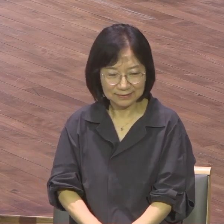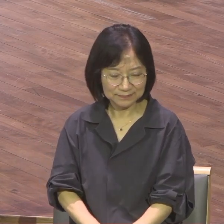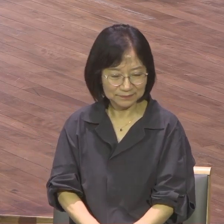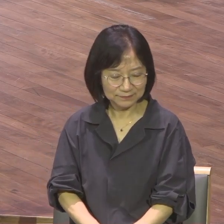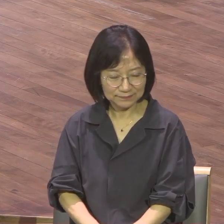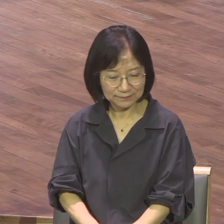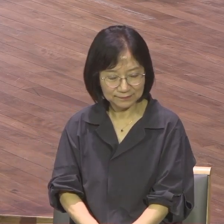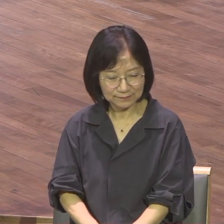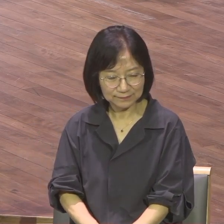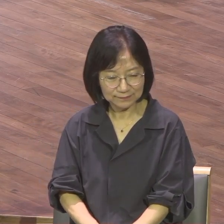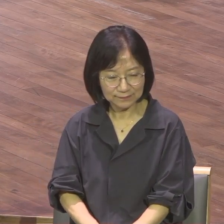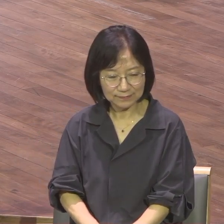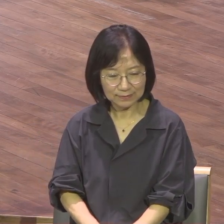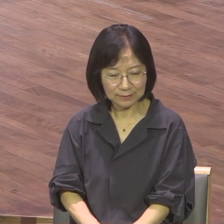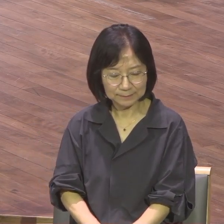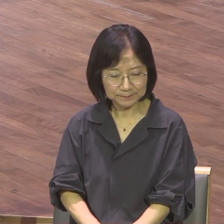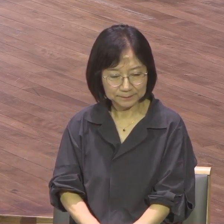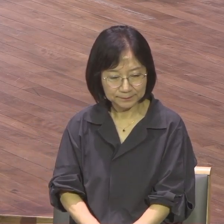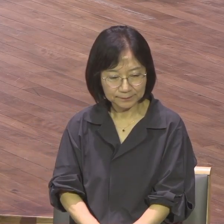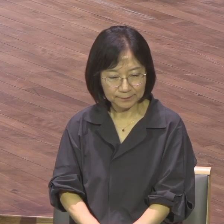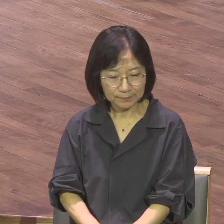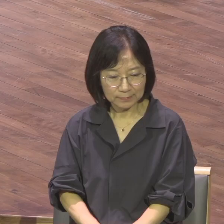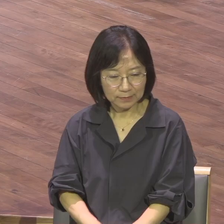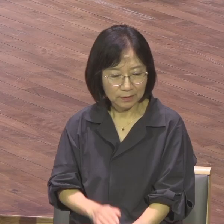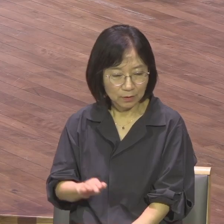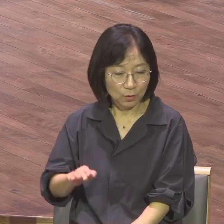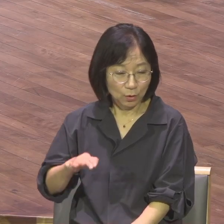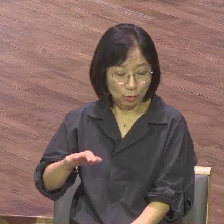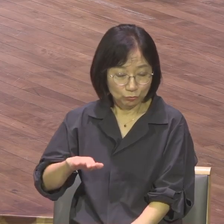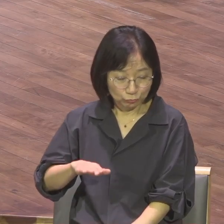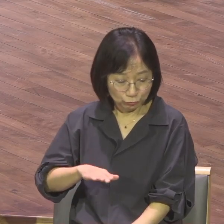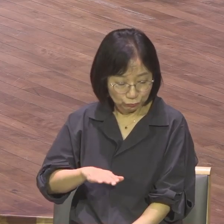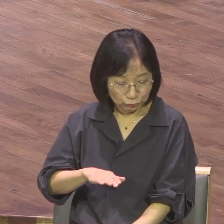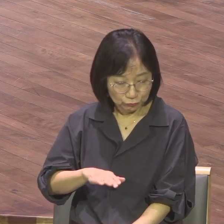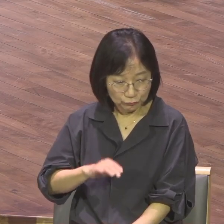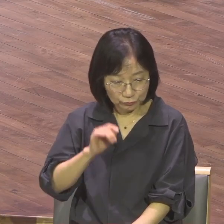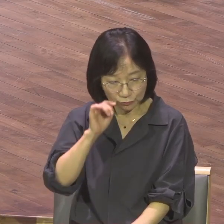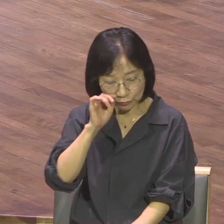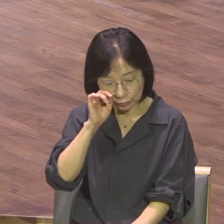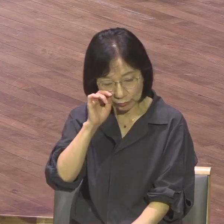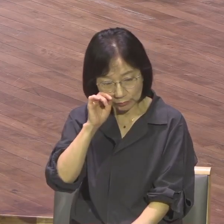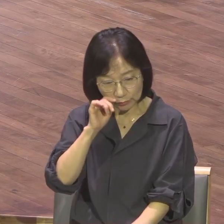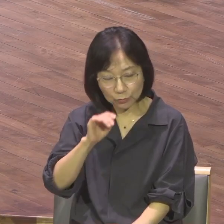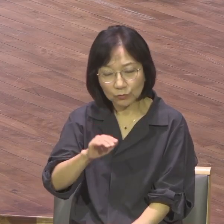예레미야 애가 3장 40절에는 우리가 스스로 우리의 행인을 조사하고 여왁계로 돌아가자